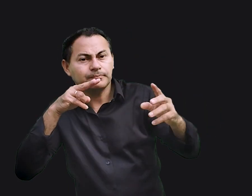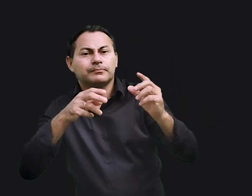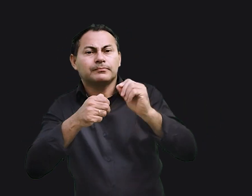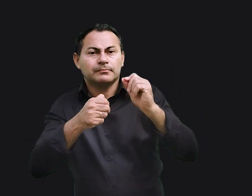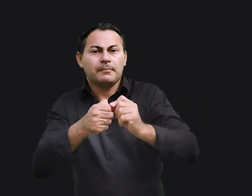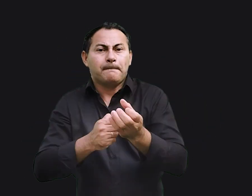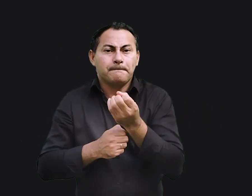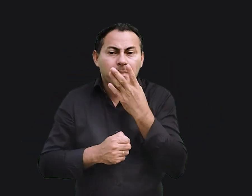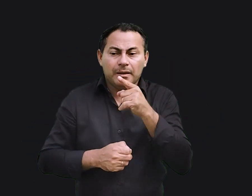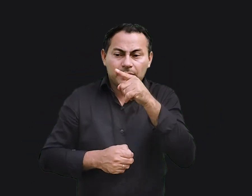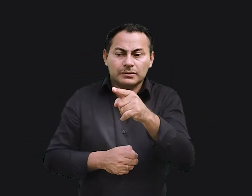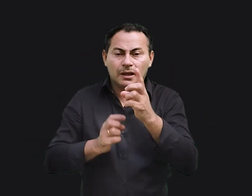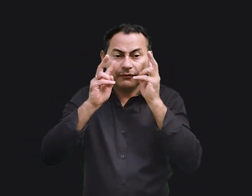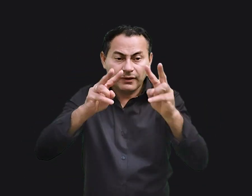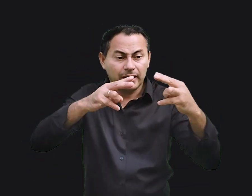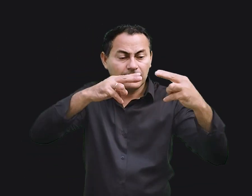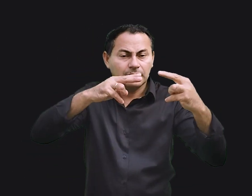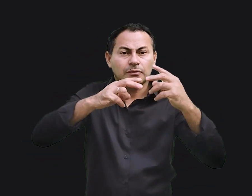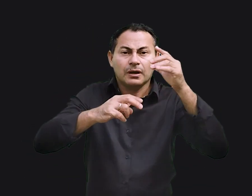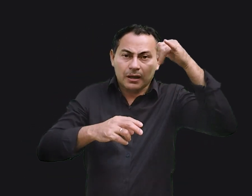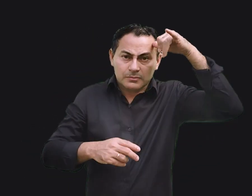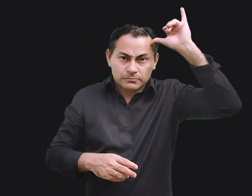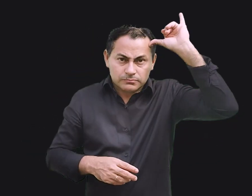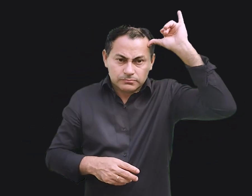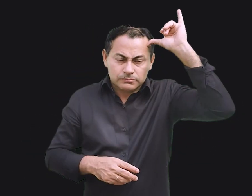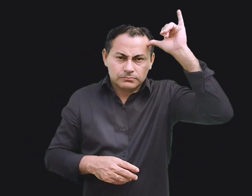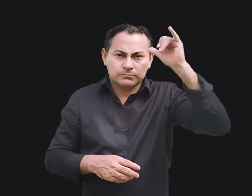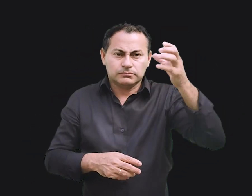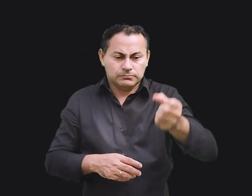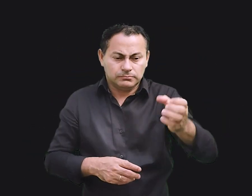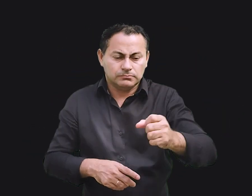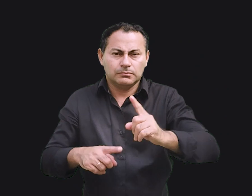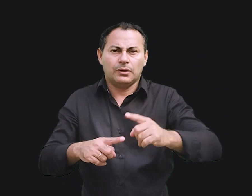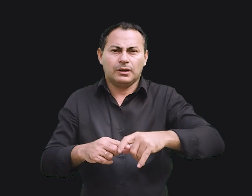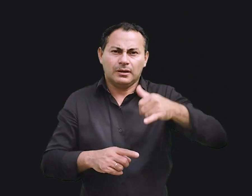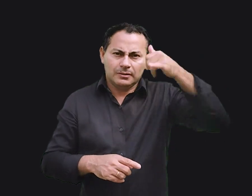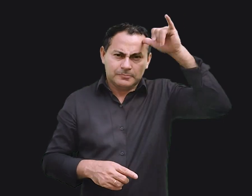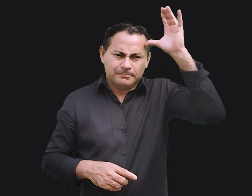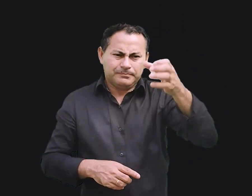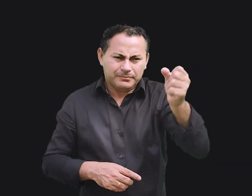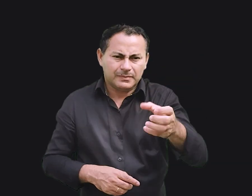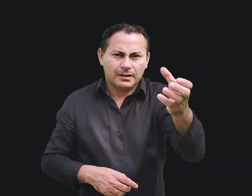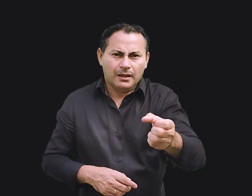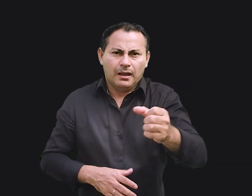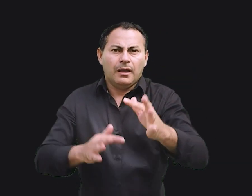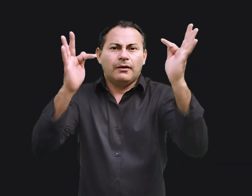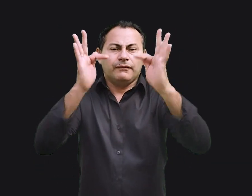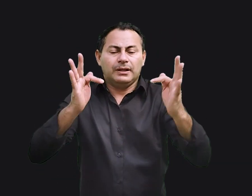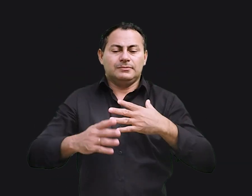Vai fazer bem para você olhar no olho de uma vaca, porque as vacas são muito felizes e satisfeitas.